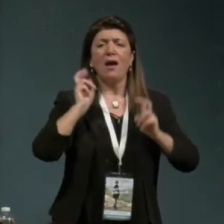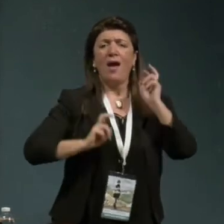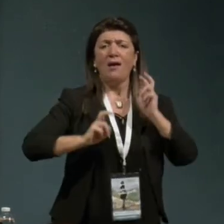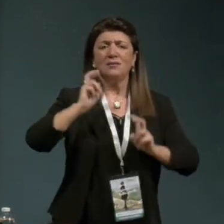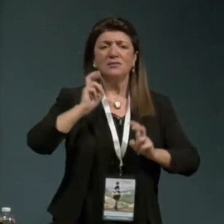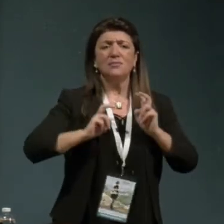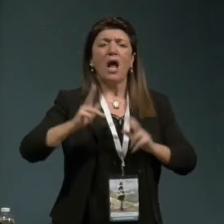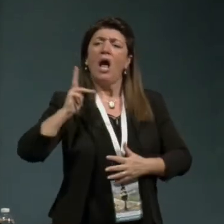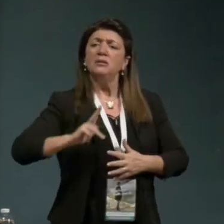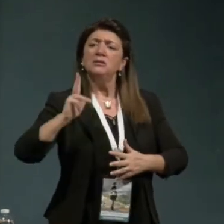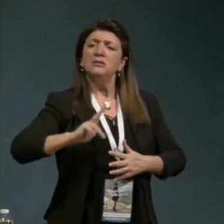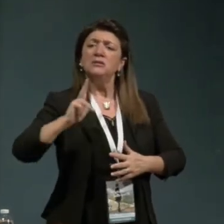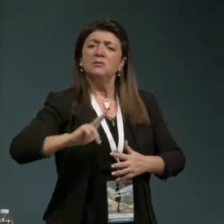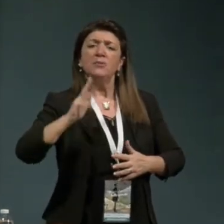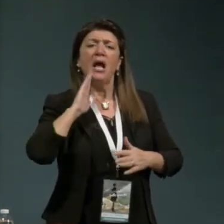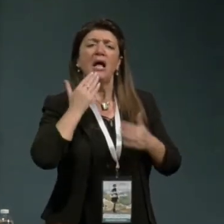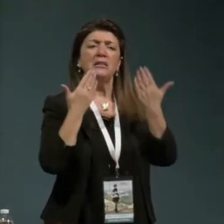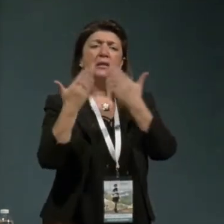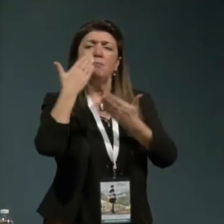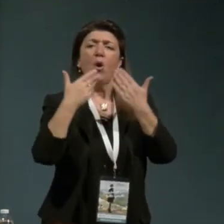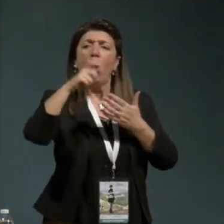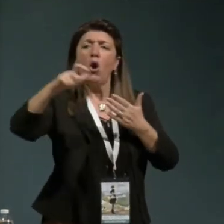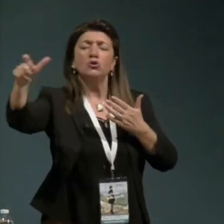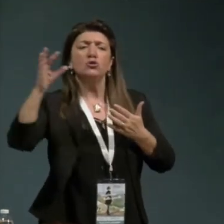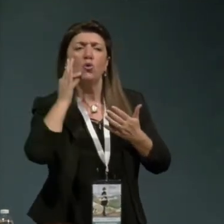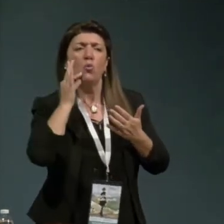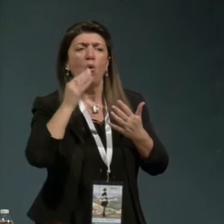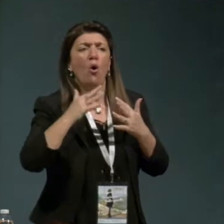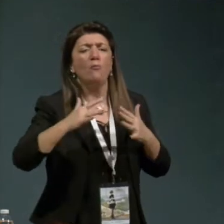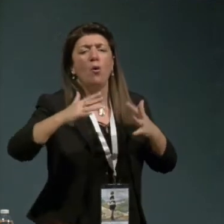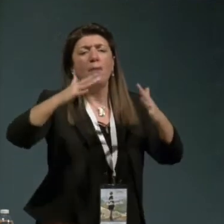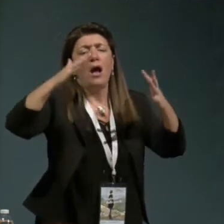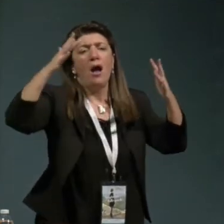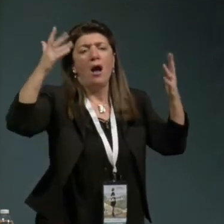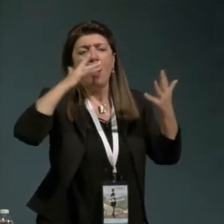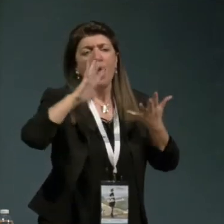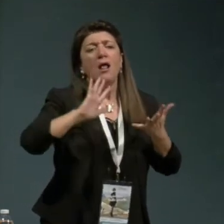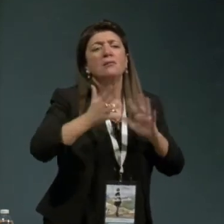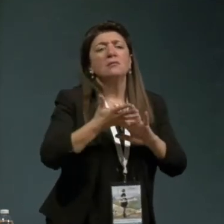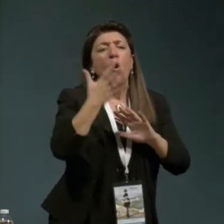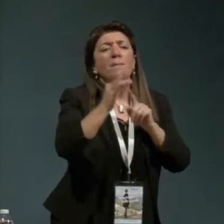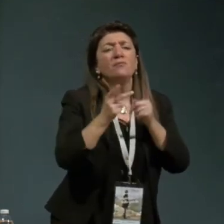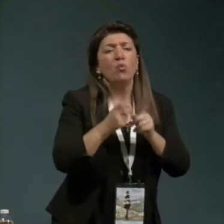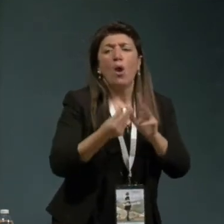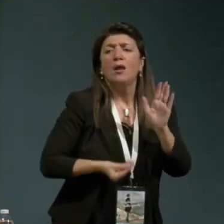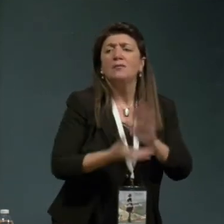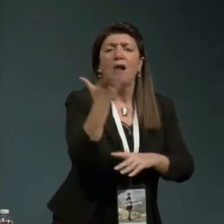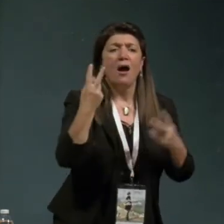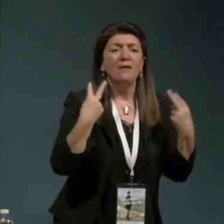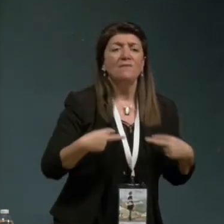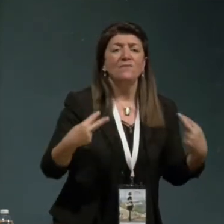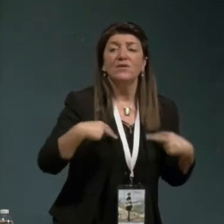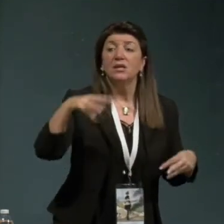antropologica a vivere in altro modo una vita migliore più